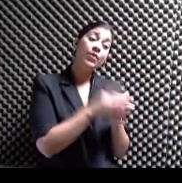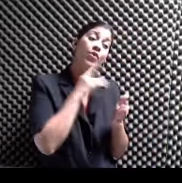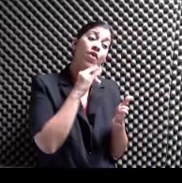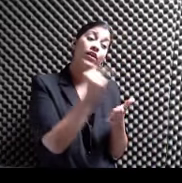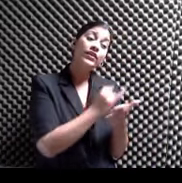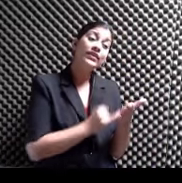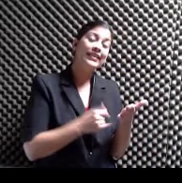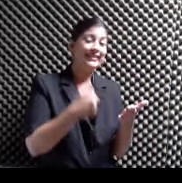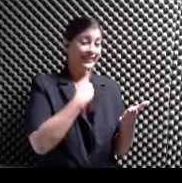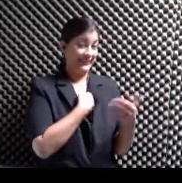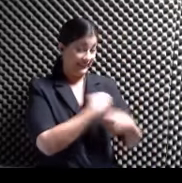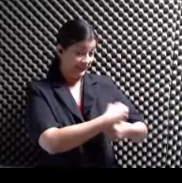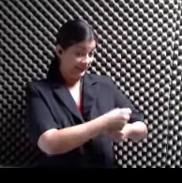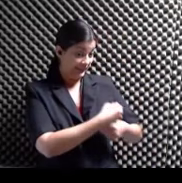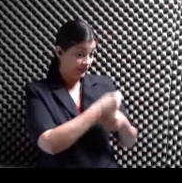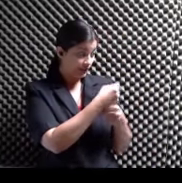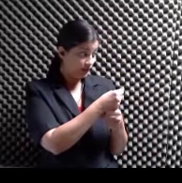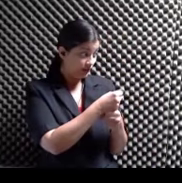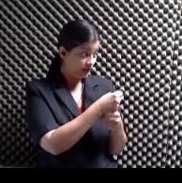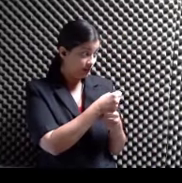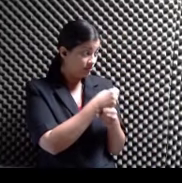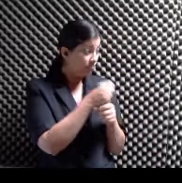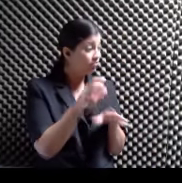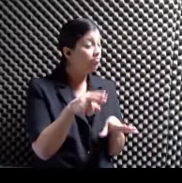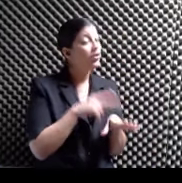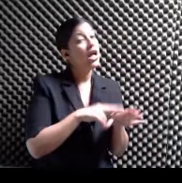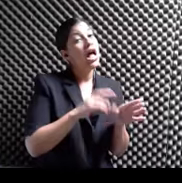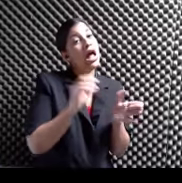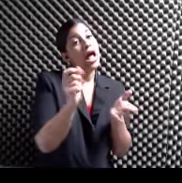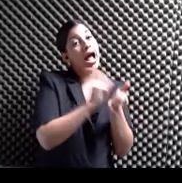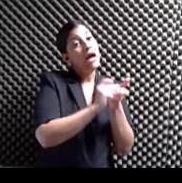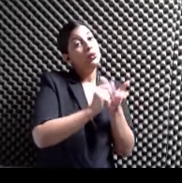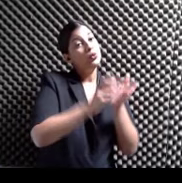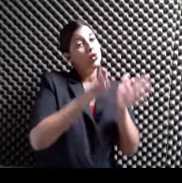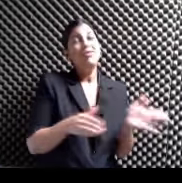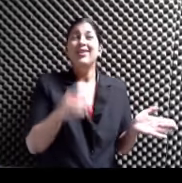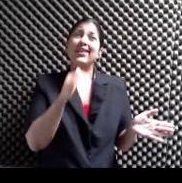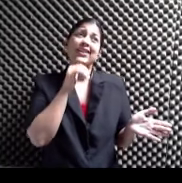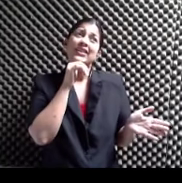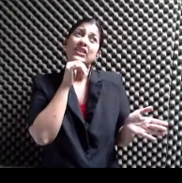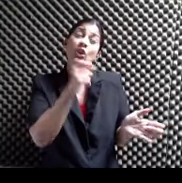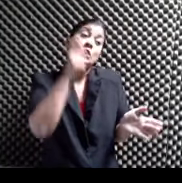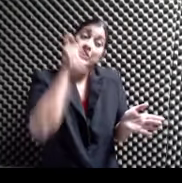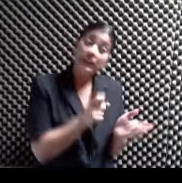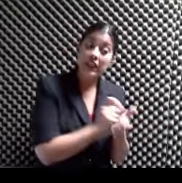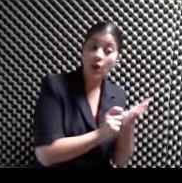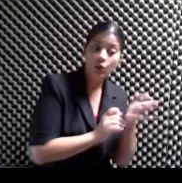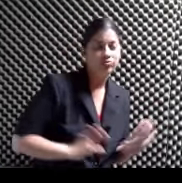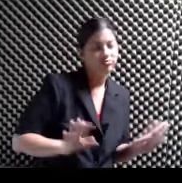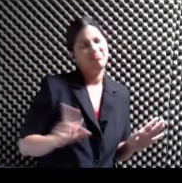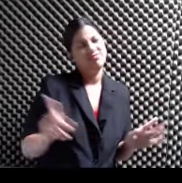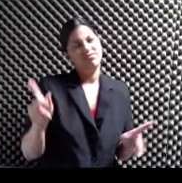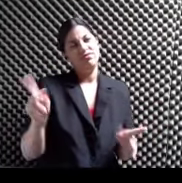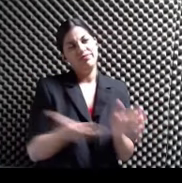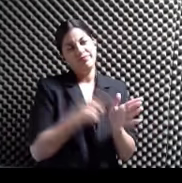hecho a mano Usualmente por el autor Aunque no necesariamente Hay colaboraciones O también hay como